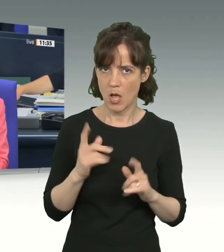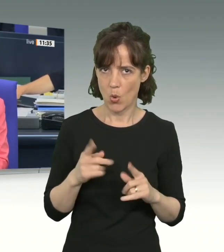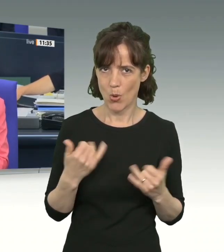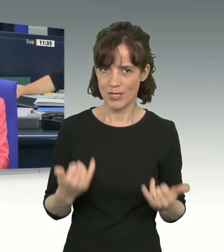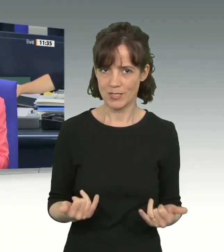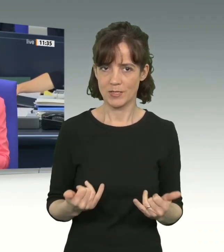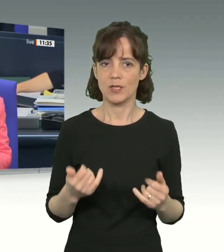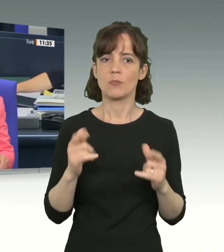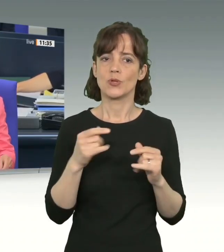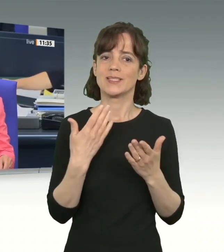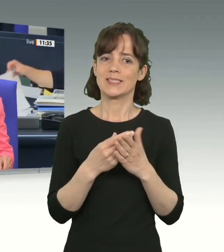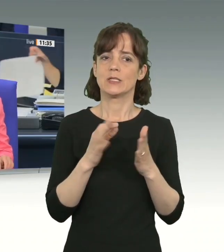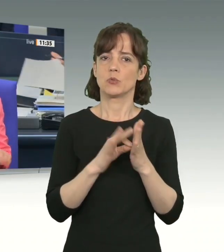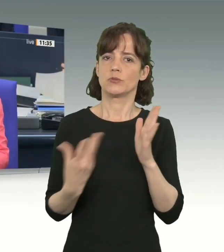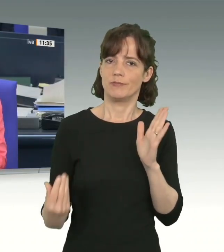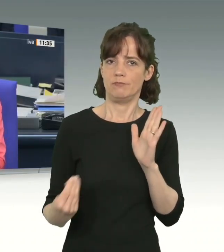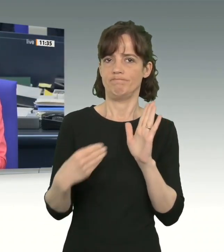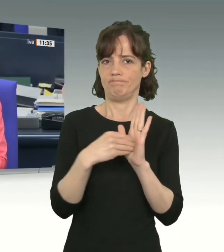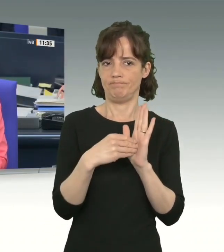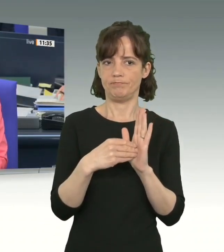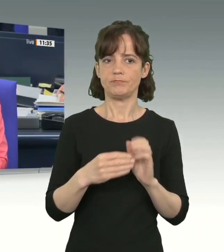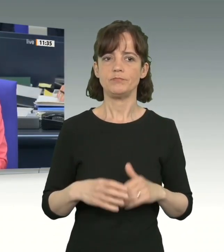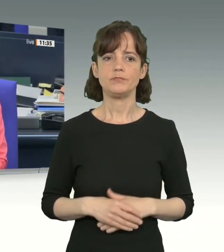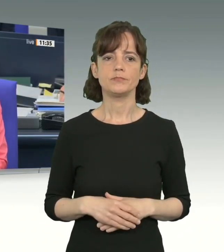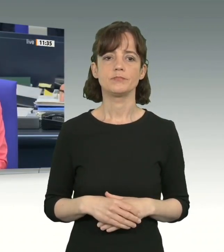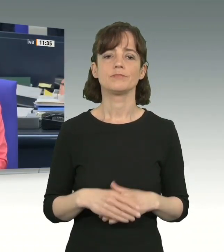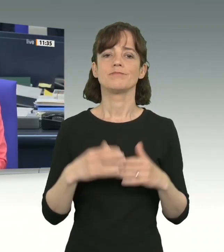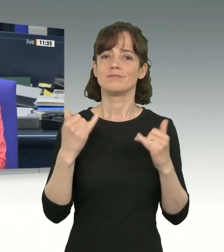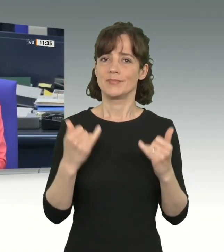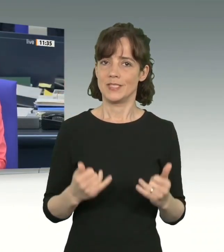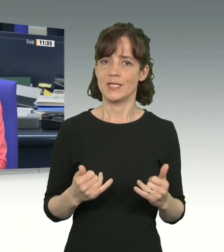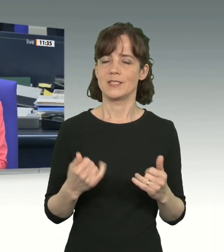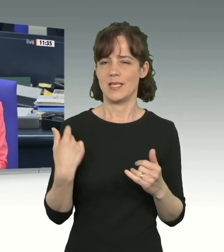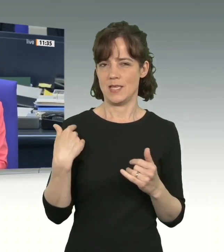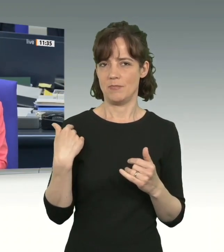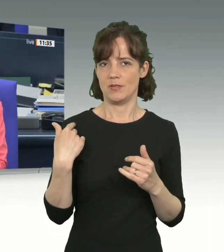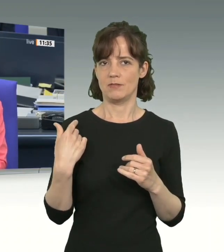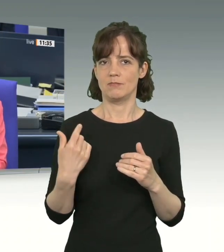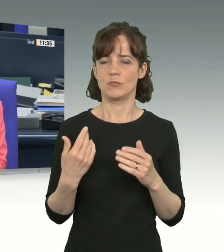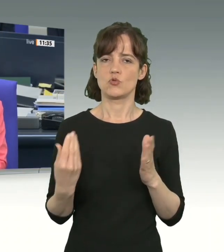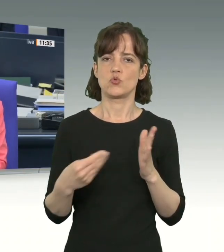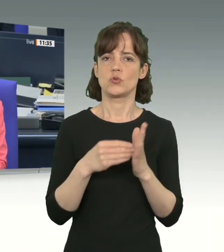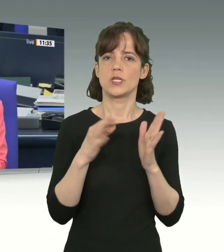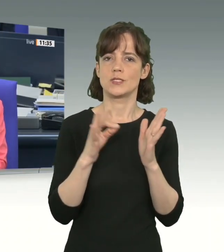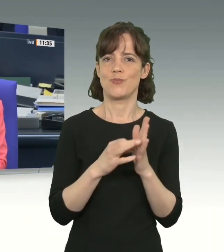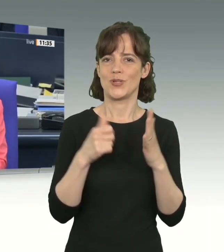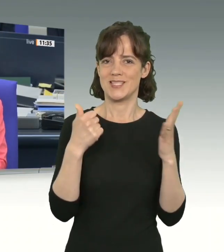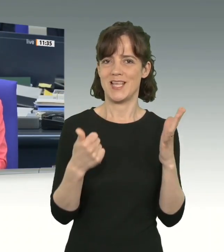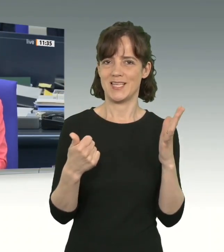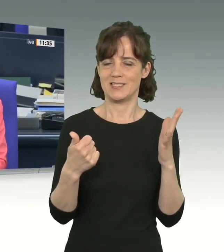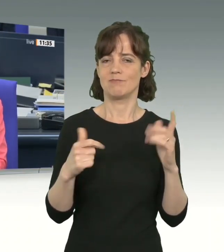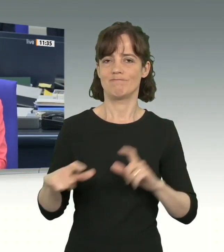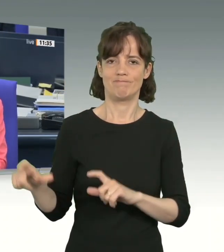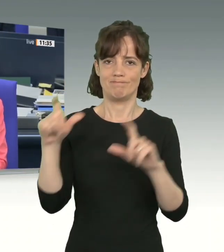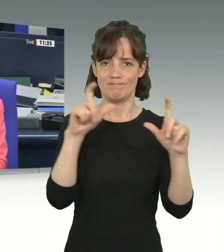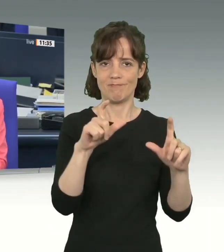Damit ist der Punkt aufgesetzt. Ich rufe auf den soeben aufgesetzten Zusatzpunkt 6. Eine